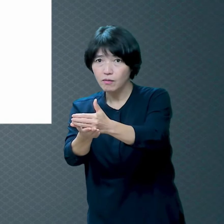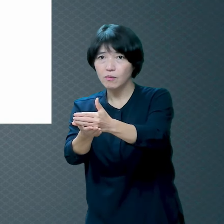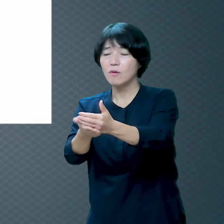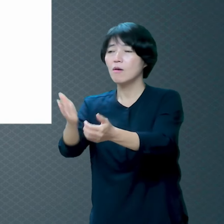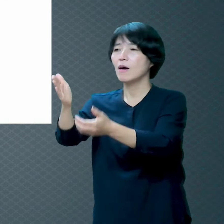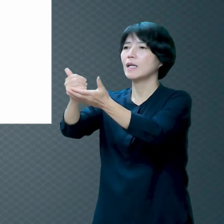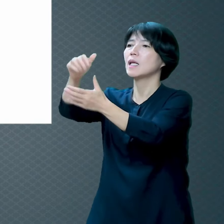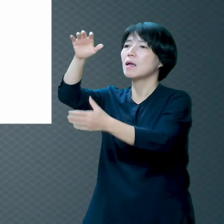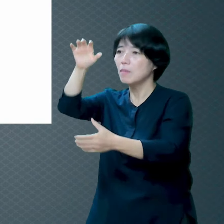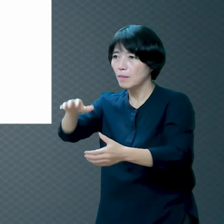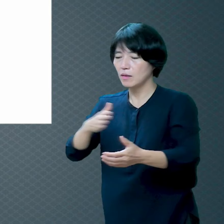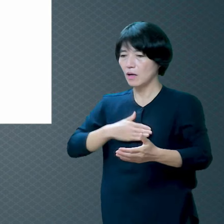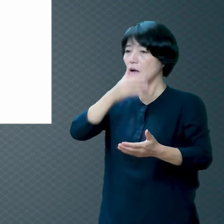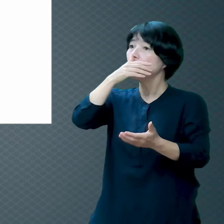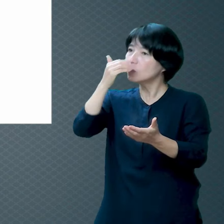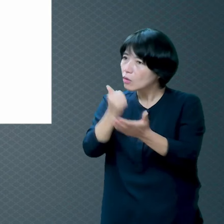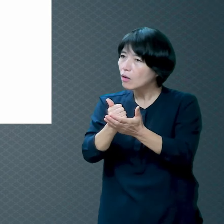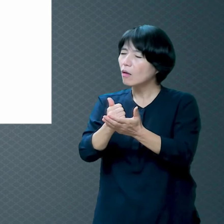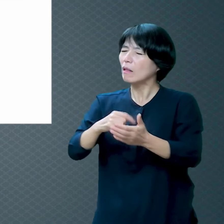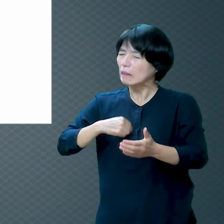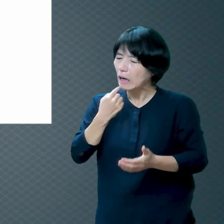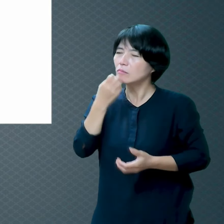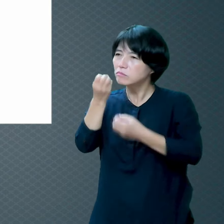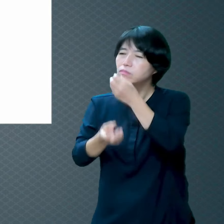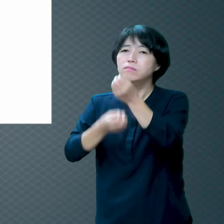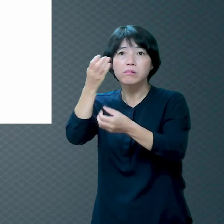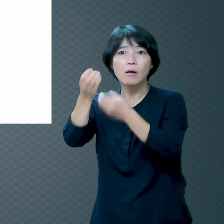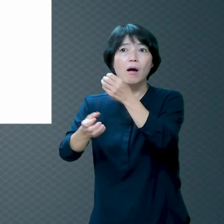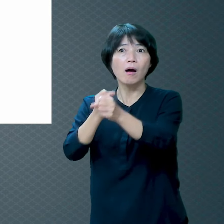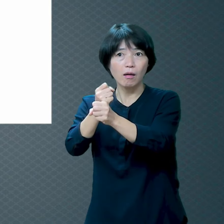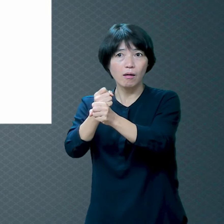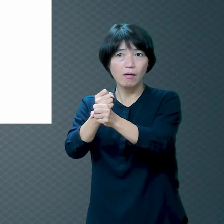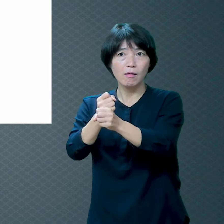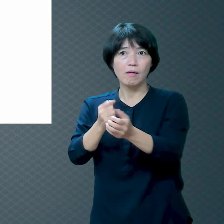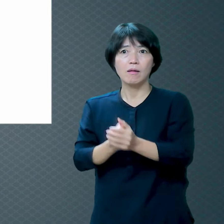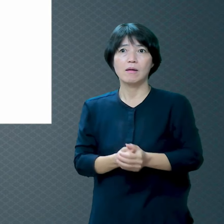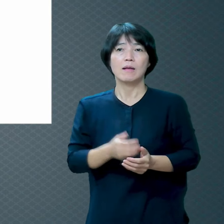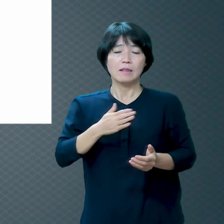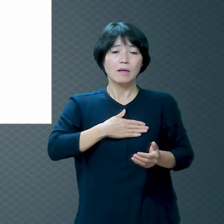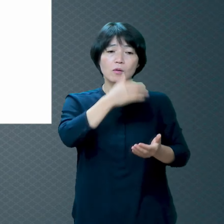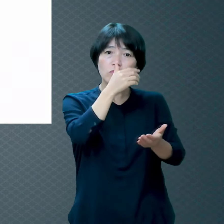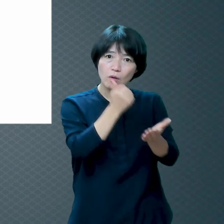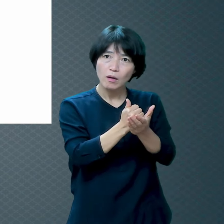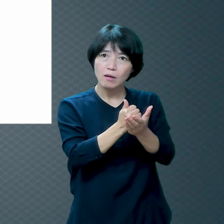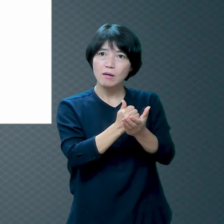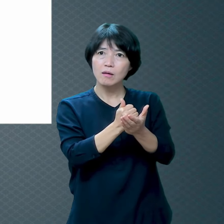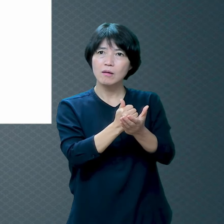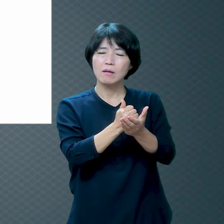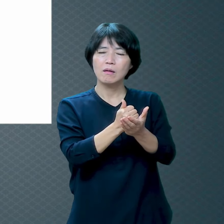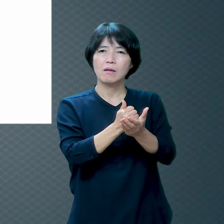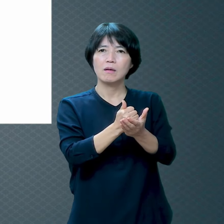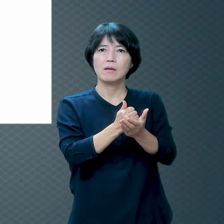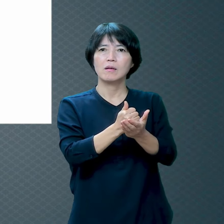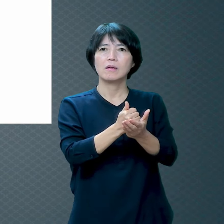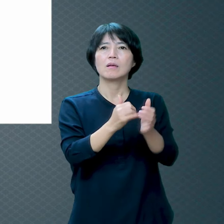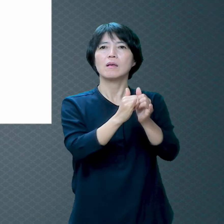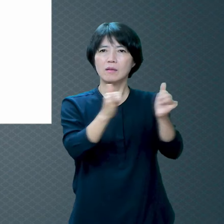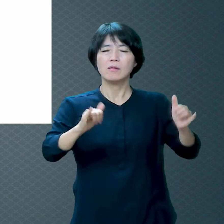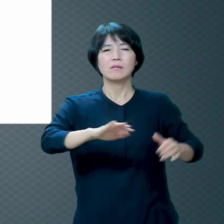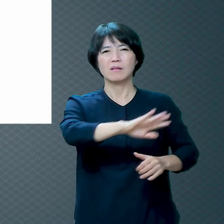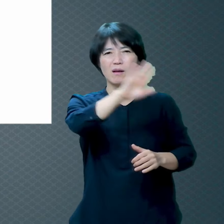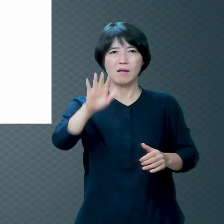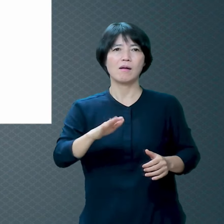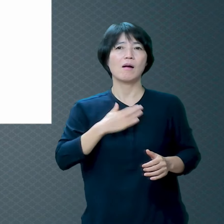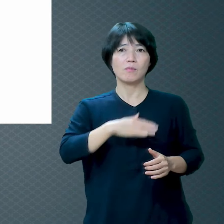죄가 우리를 쳐서 증거하오니 이는 우리의 허물이 우리와 함께 있습니다 우리의 죄악을 우리가 알죠